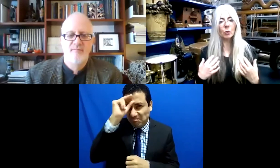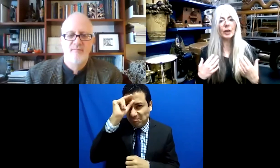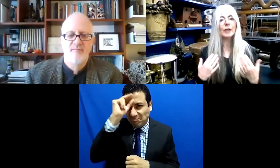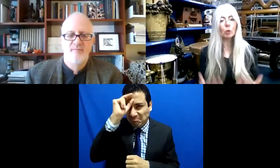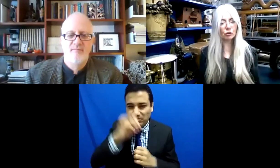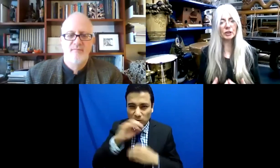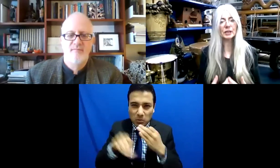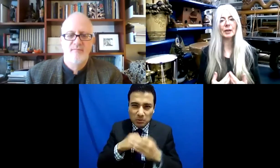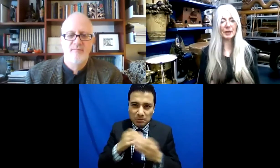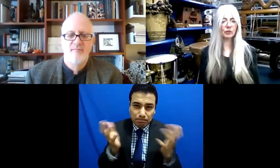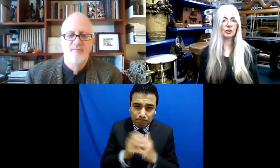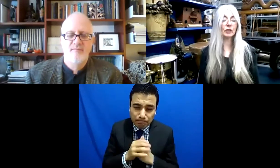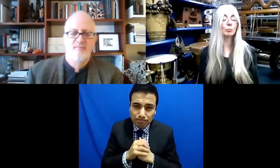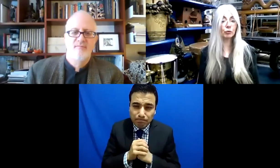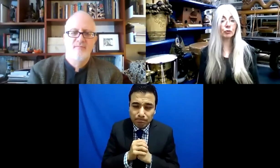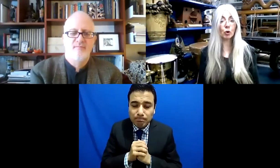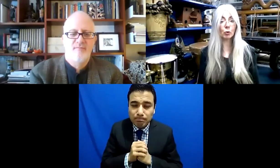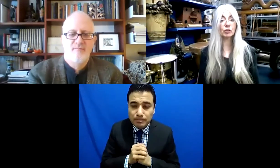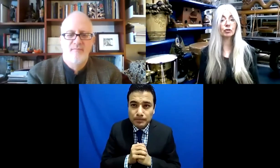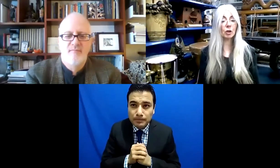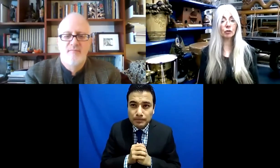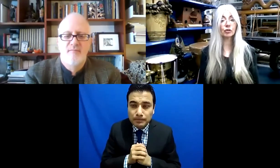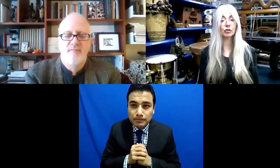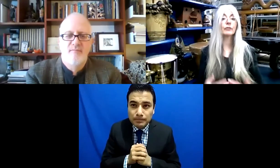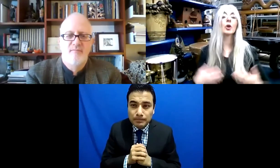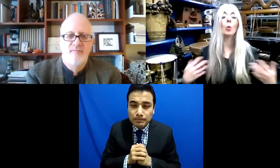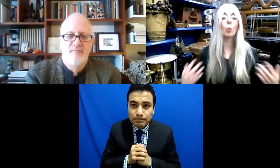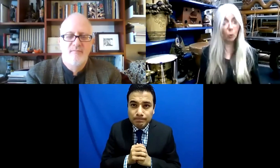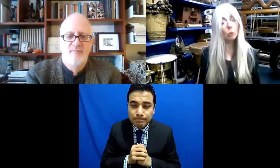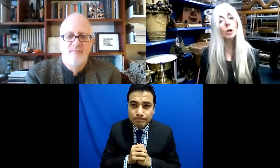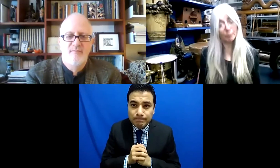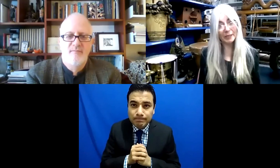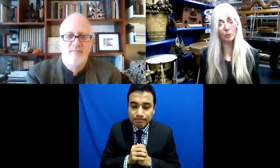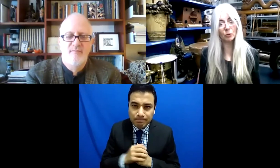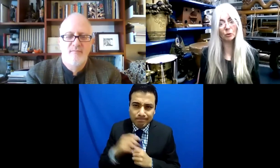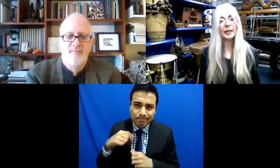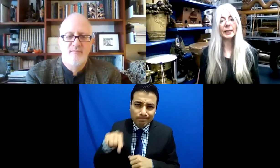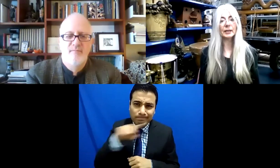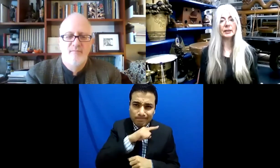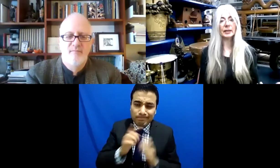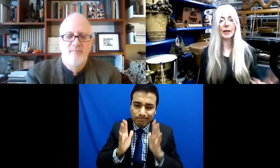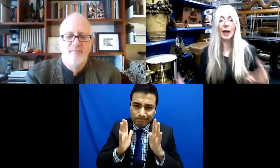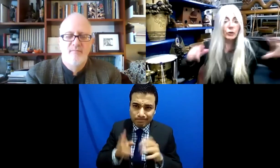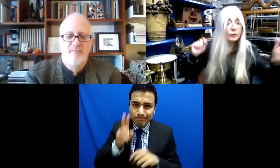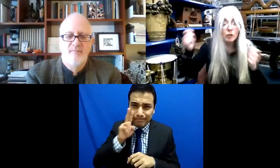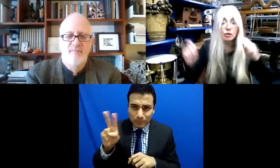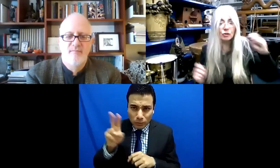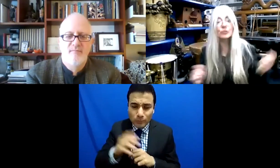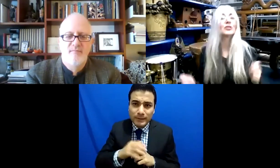eso lo hemos visto con los avances médicos y